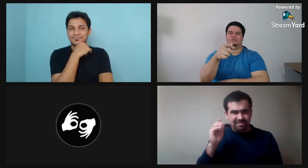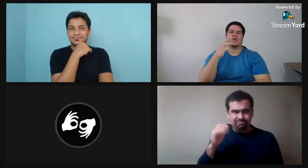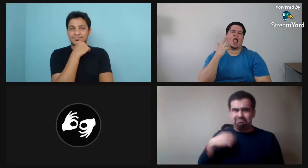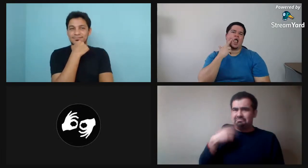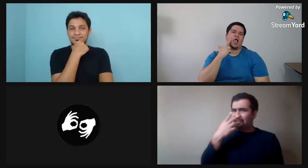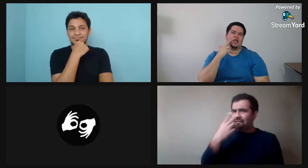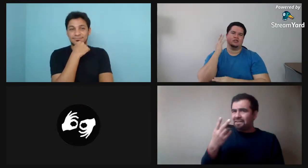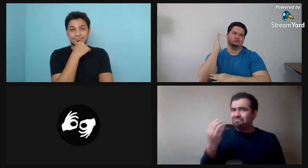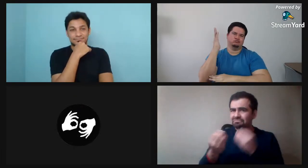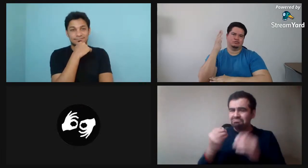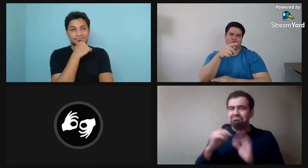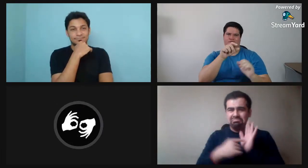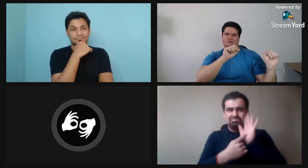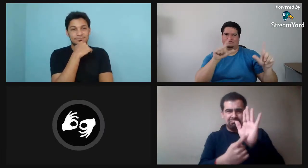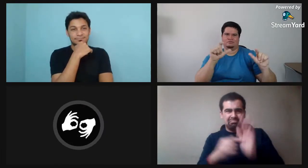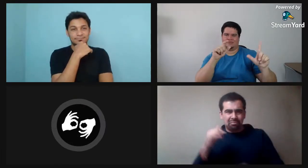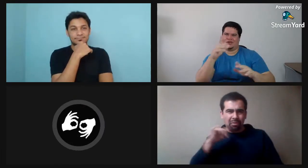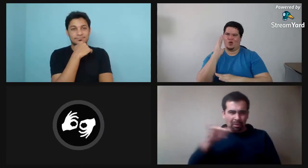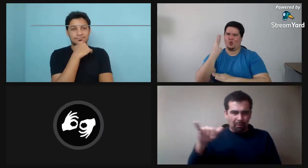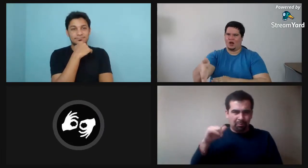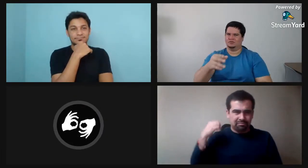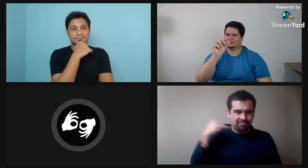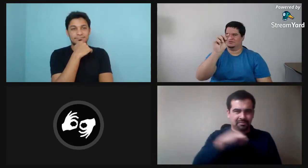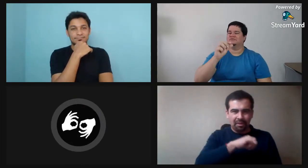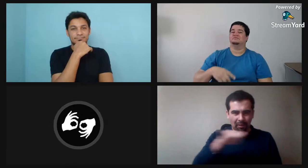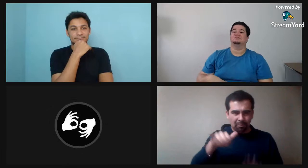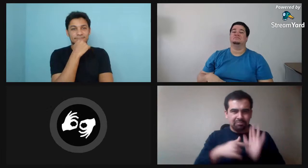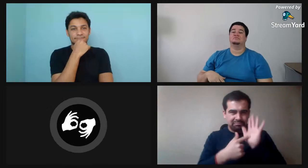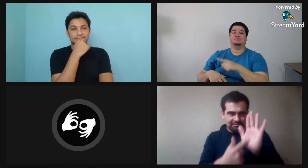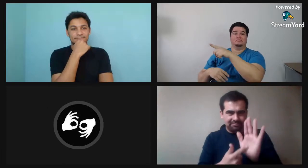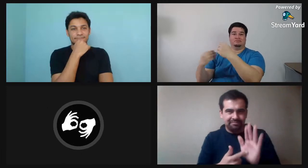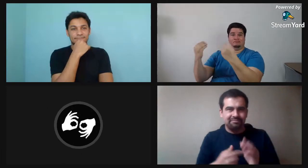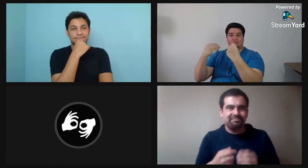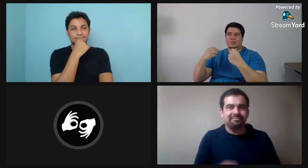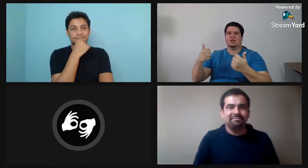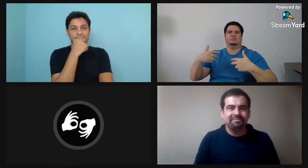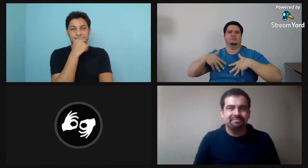perdón, vernáculo visual decían, pero qué es y yo te lo voy a mostrar después te lo muestro.